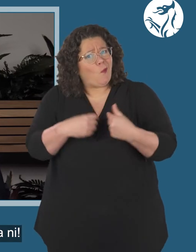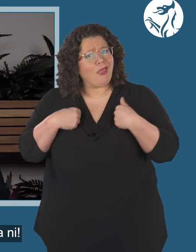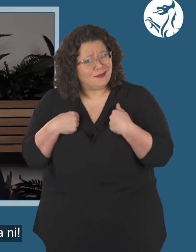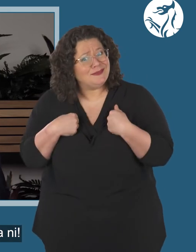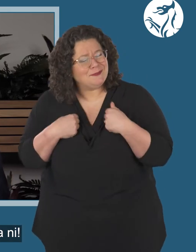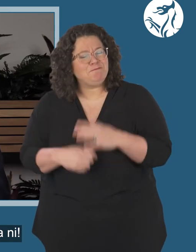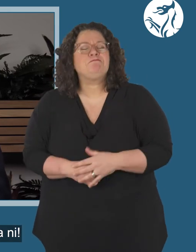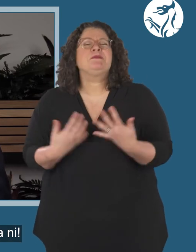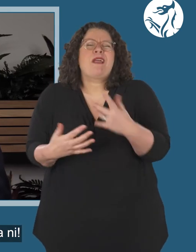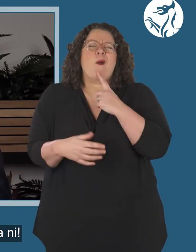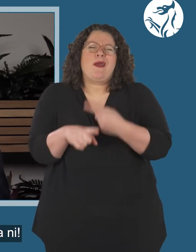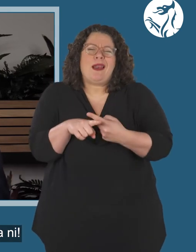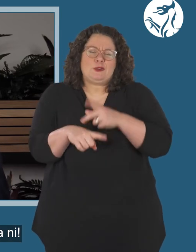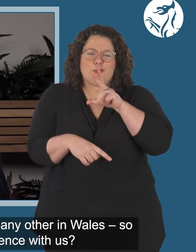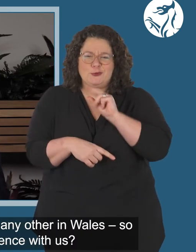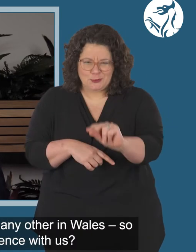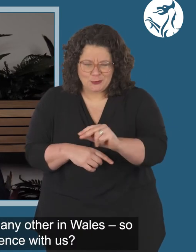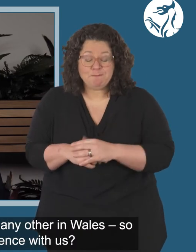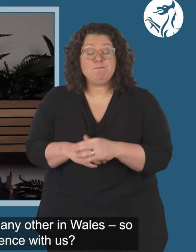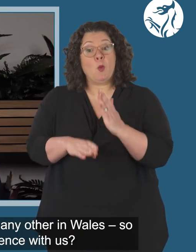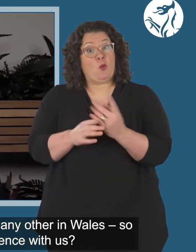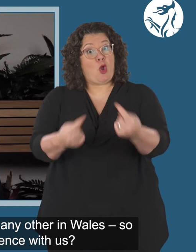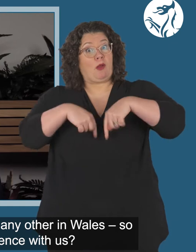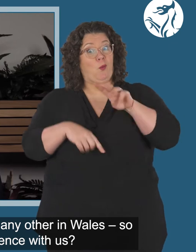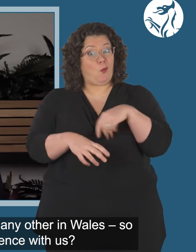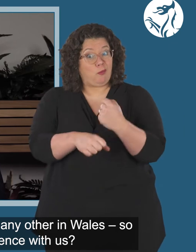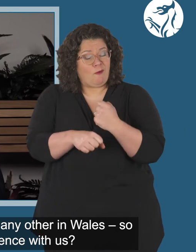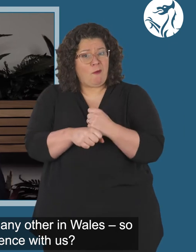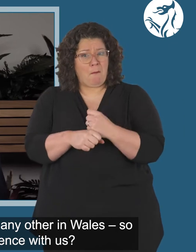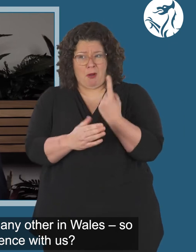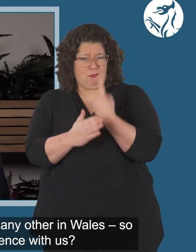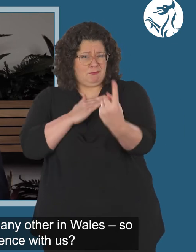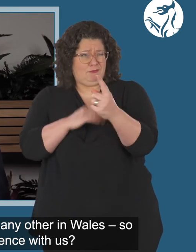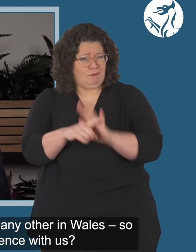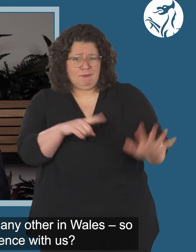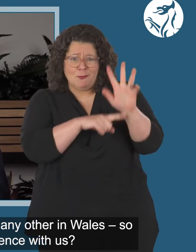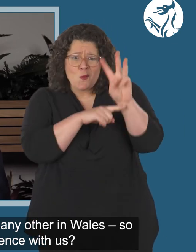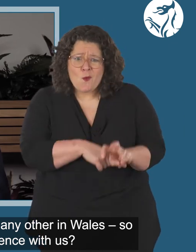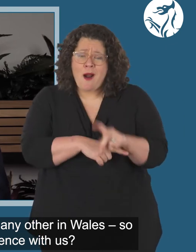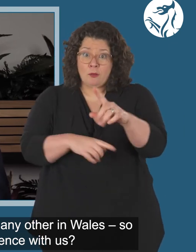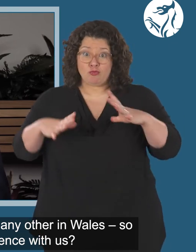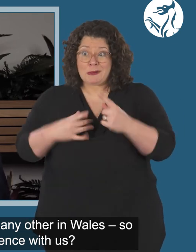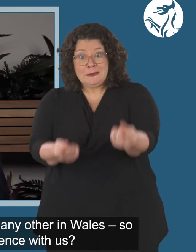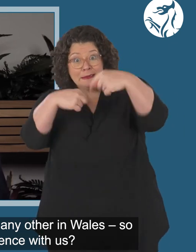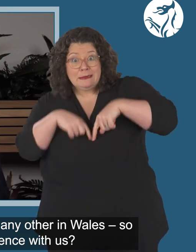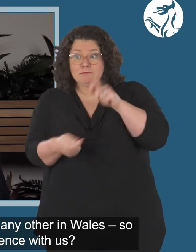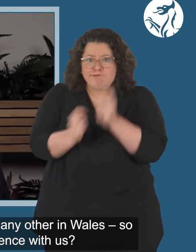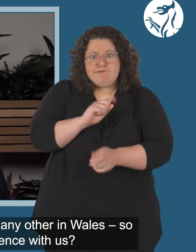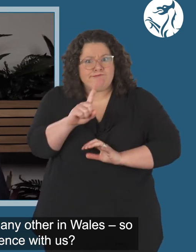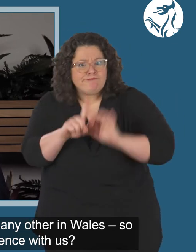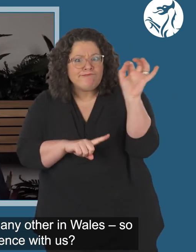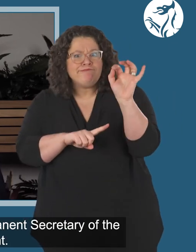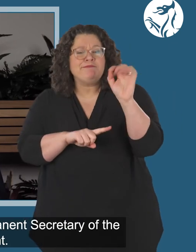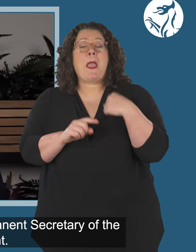dewch chi waithiau gyda ni. Mae'r gwaith yng Nghymru yn ymwneud â unrhyw unrhyw yng Nghymru, felly ydych'n siŵr i'n rhywbeth gyda ni?